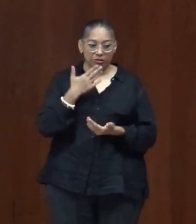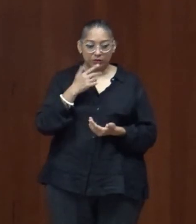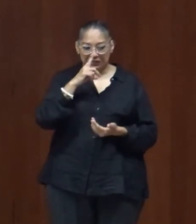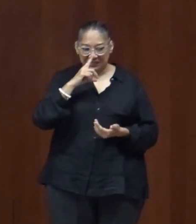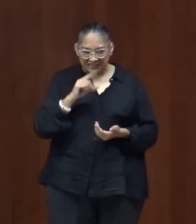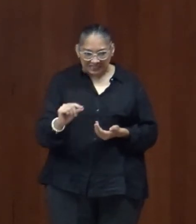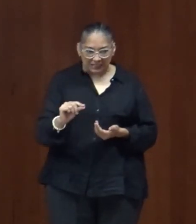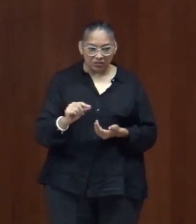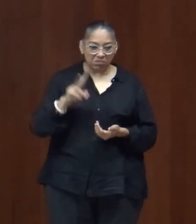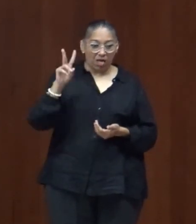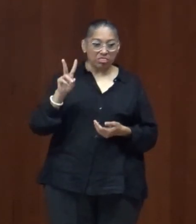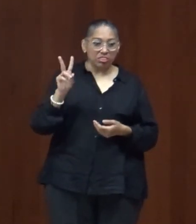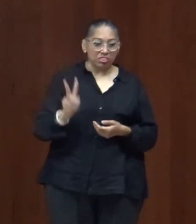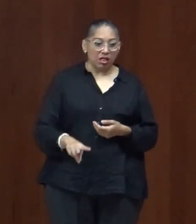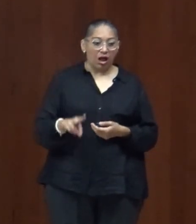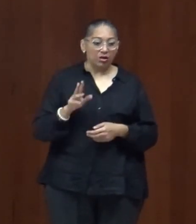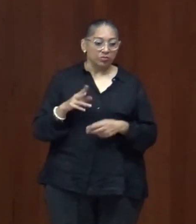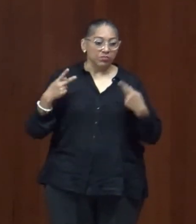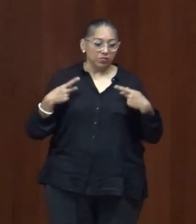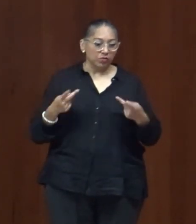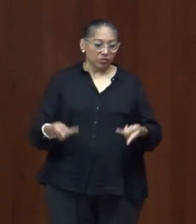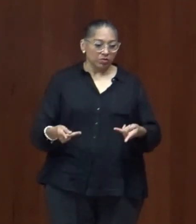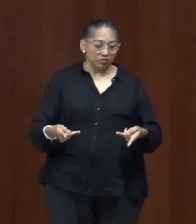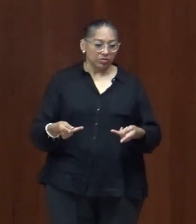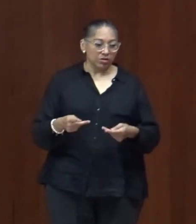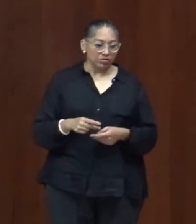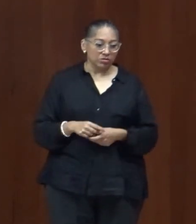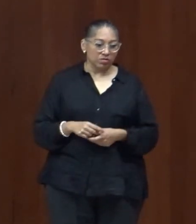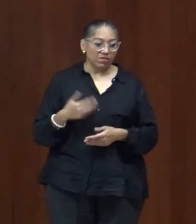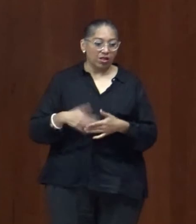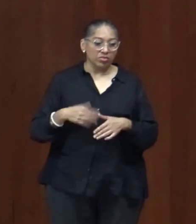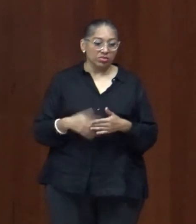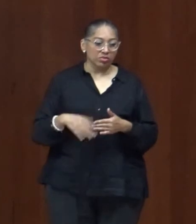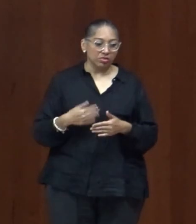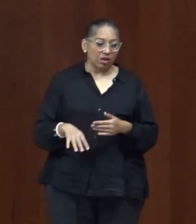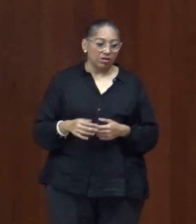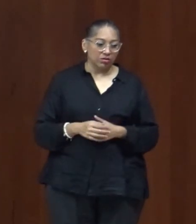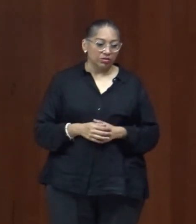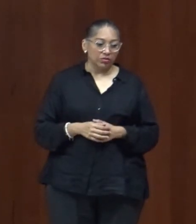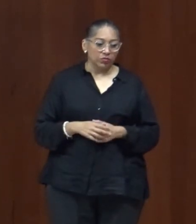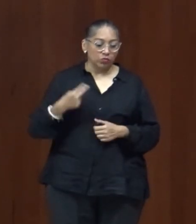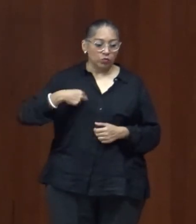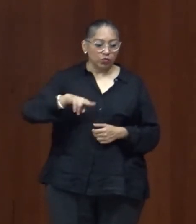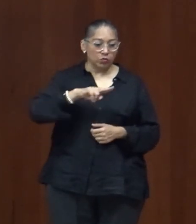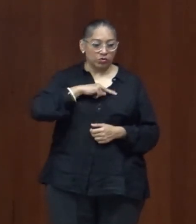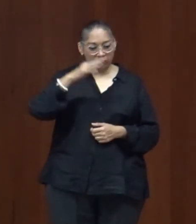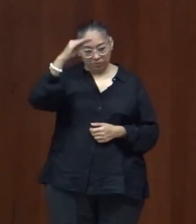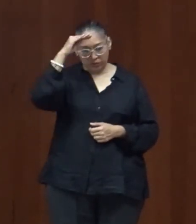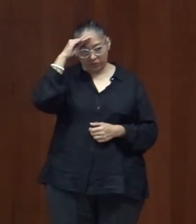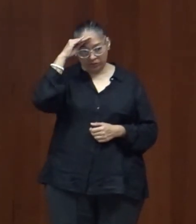vulnerabilidad es muy importante que hay que reconocer y que hay que tener presente porque es un factor